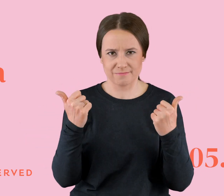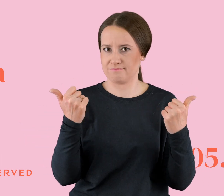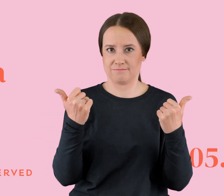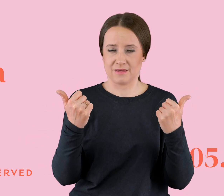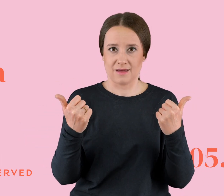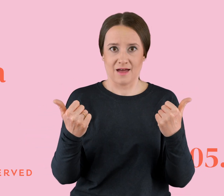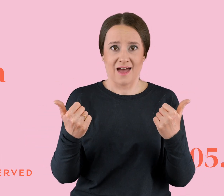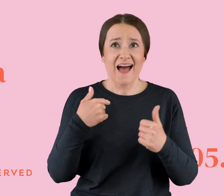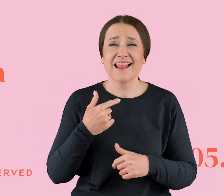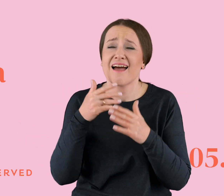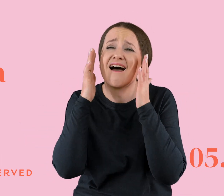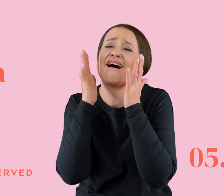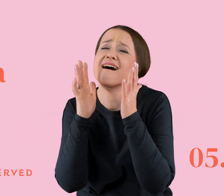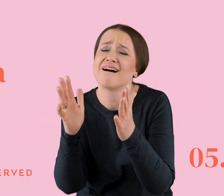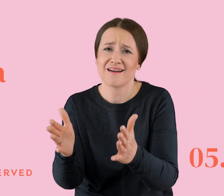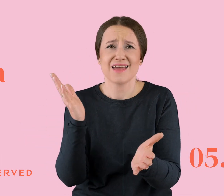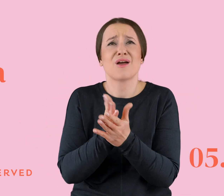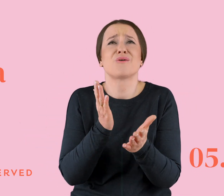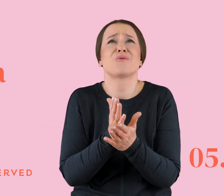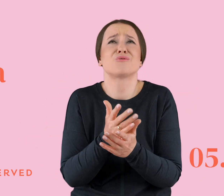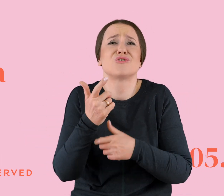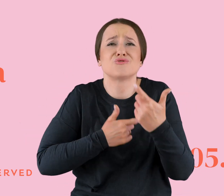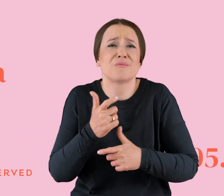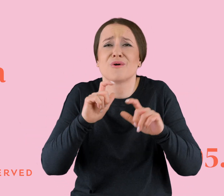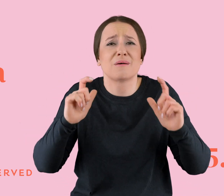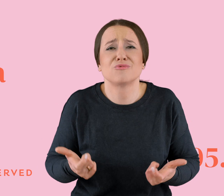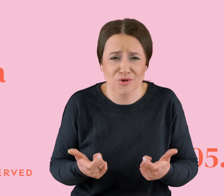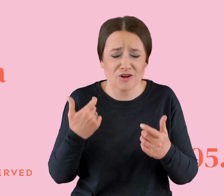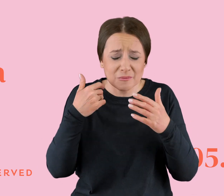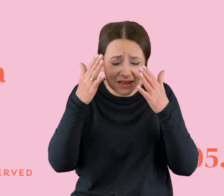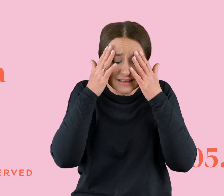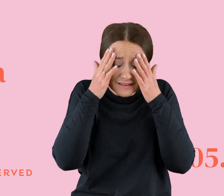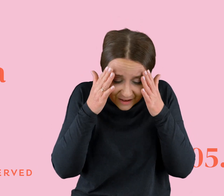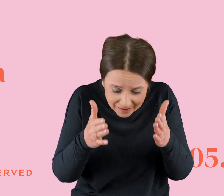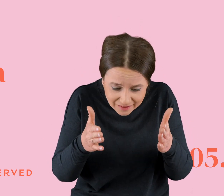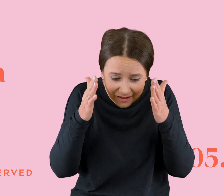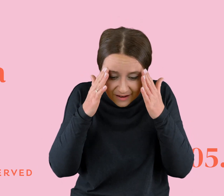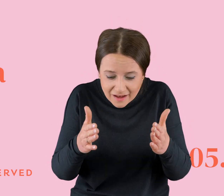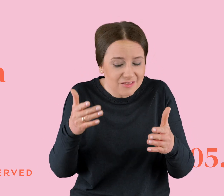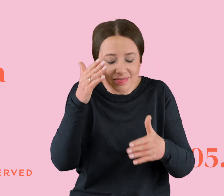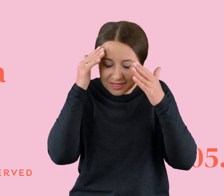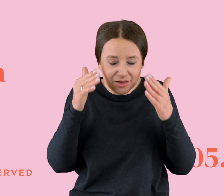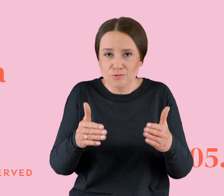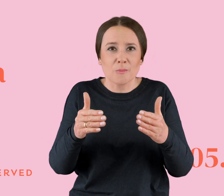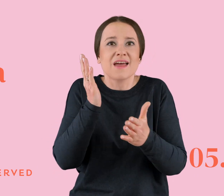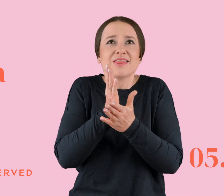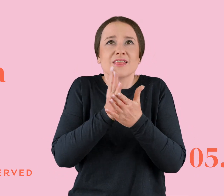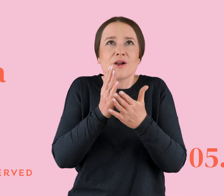pływałam przecież. Ja sobie już nawet założyłam pływaczki, żeby tę głowę swoją mieć ponad poziomem gówna. I strasznie się, słuchajcie, zdenerwowałam wtedy